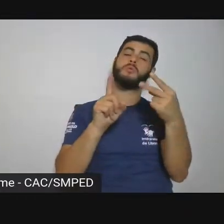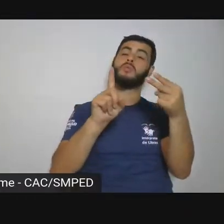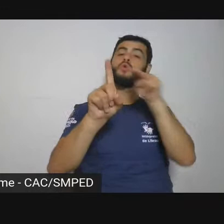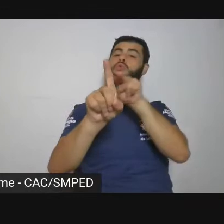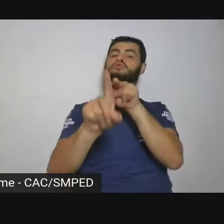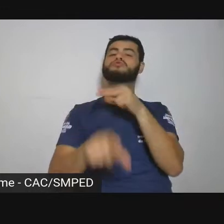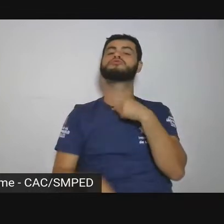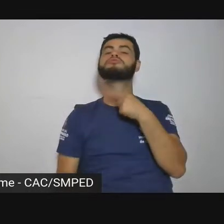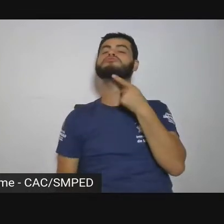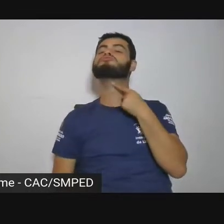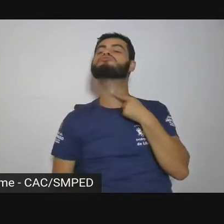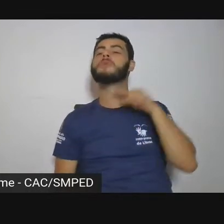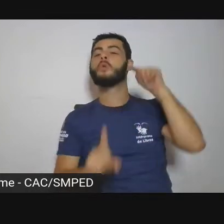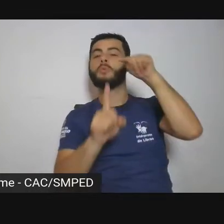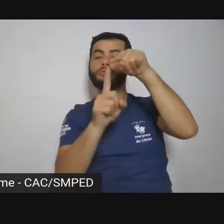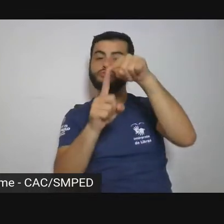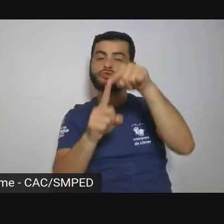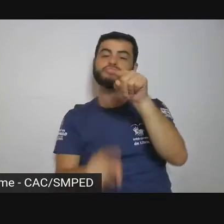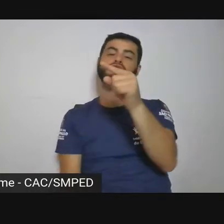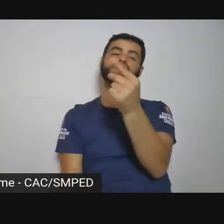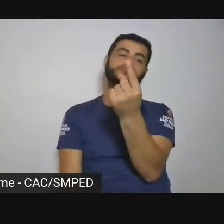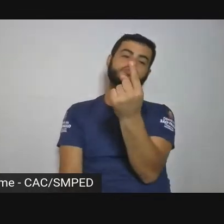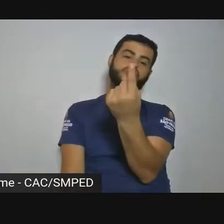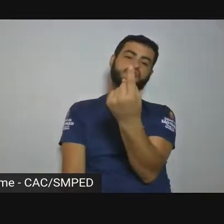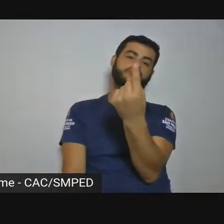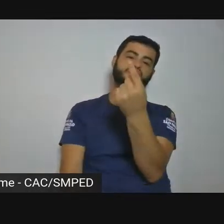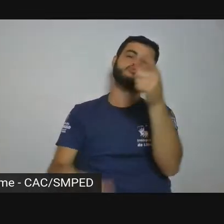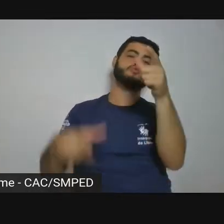uns lugares